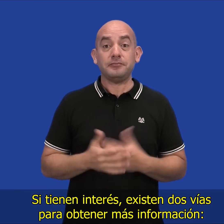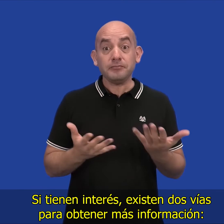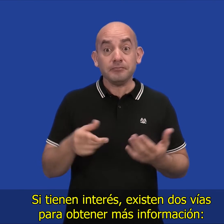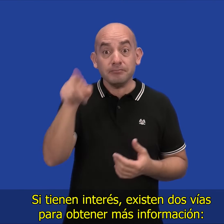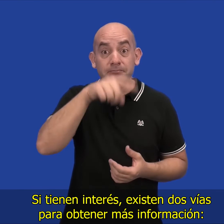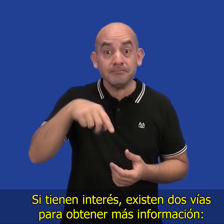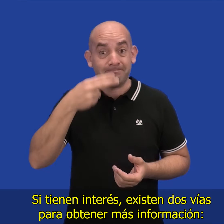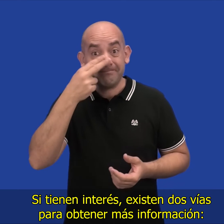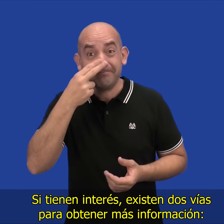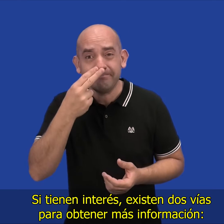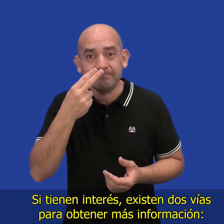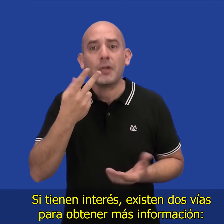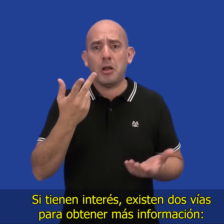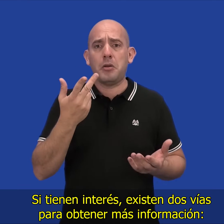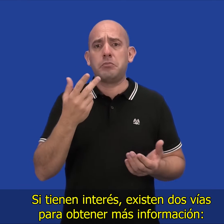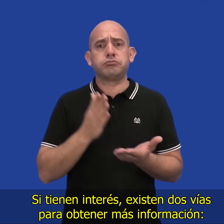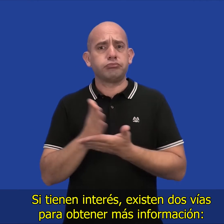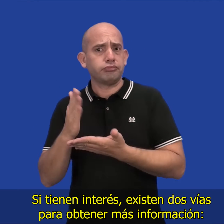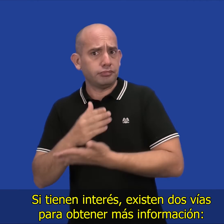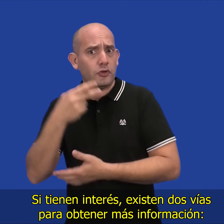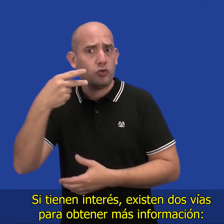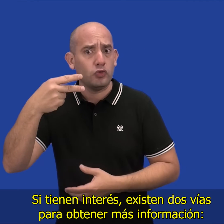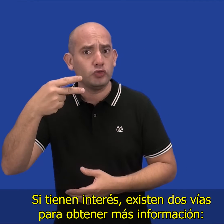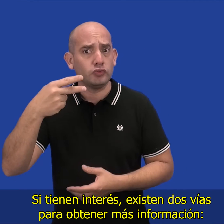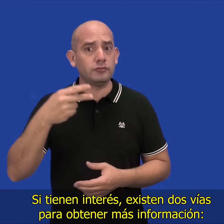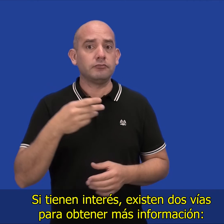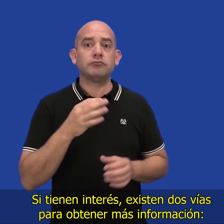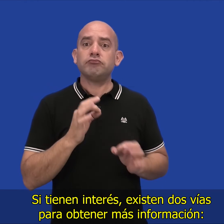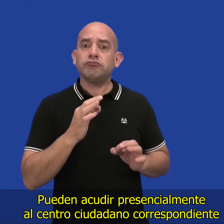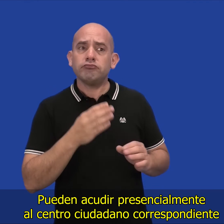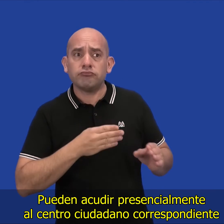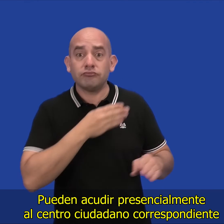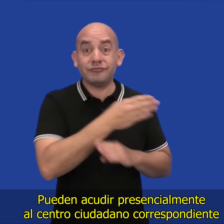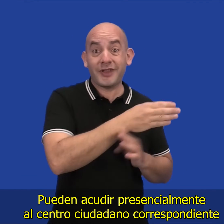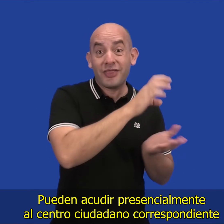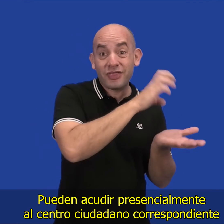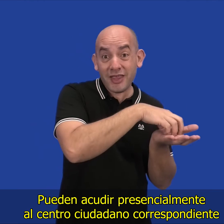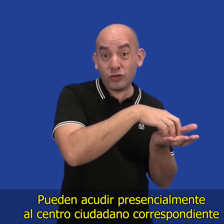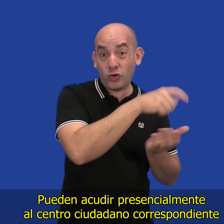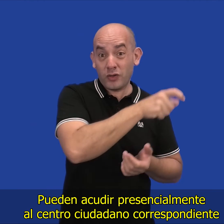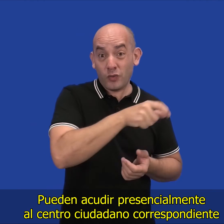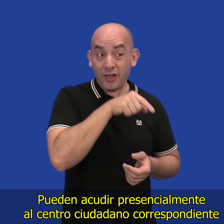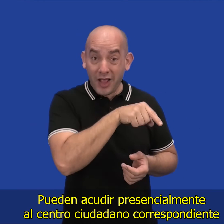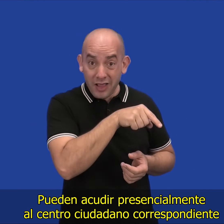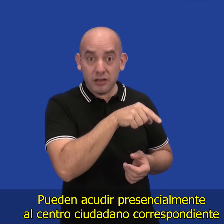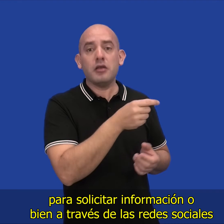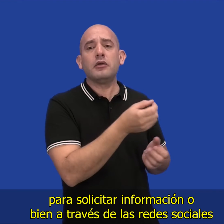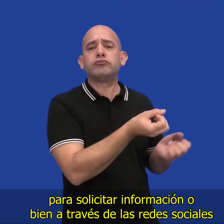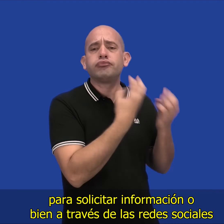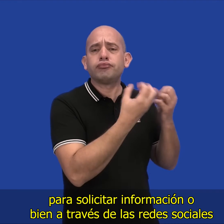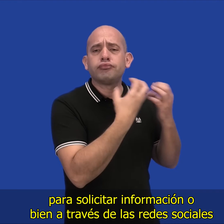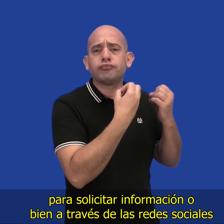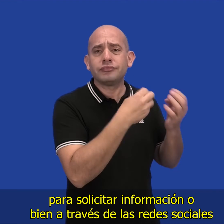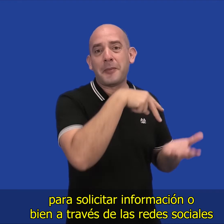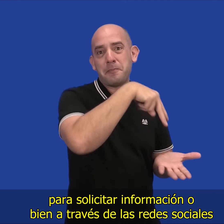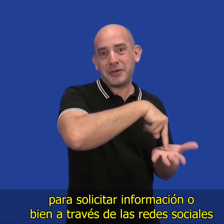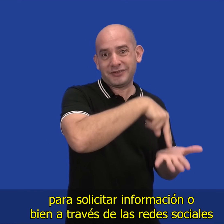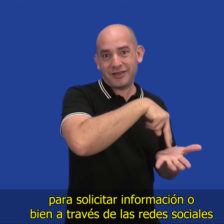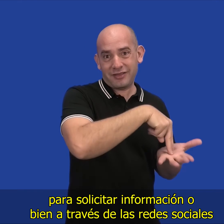Si tienen interés, existen dos vías para obtener más información. Pueden acudir presencialmente al centro ciudadano